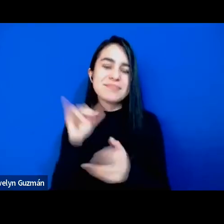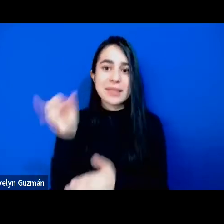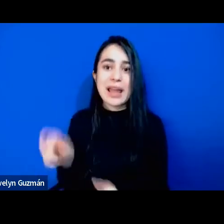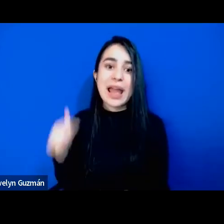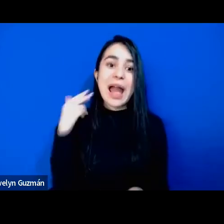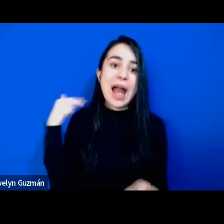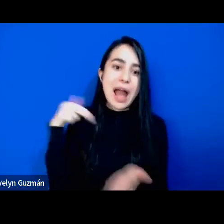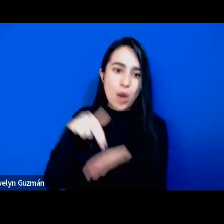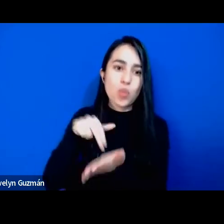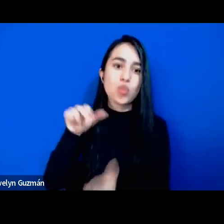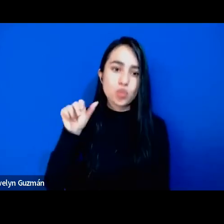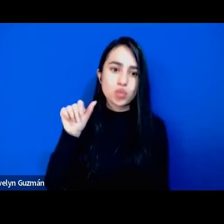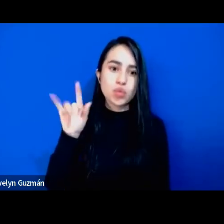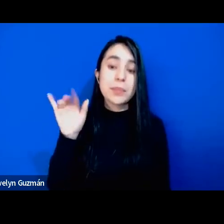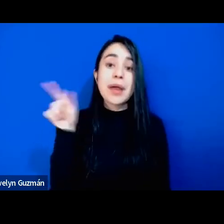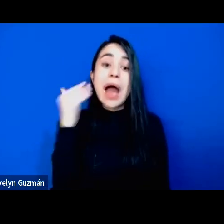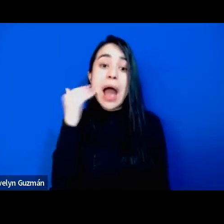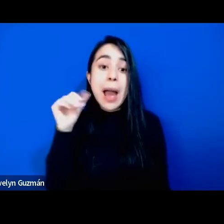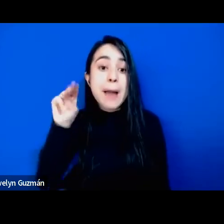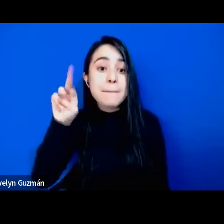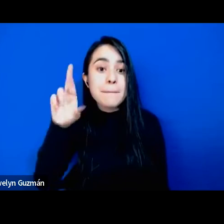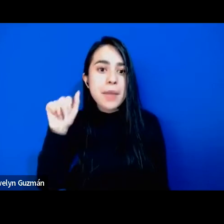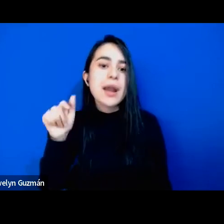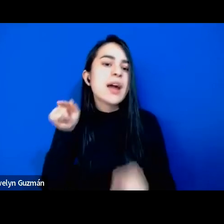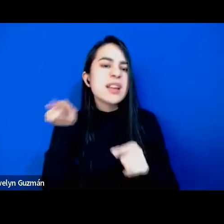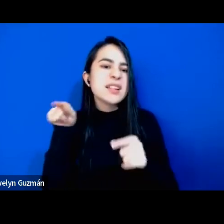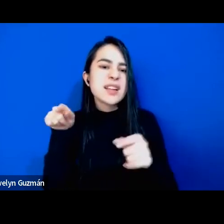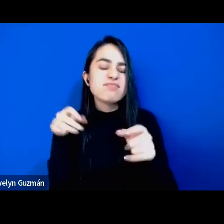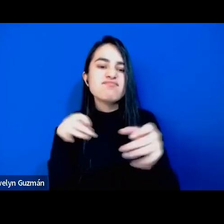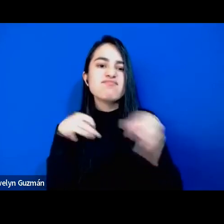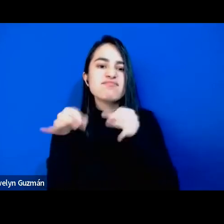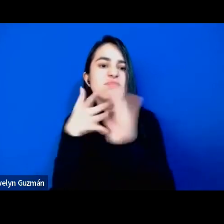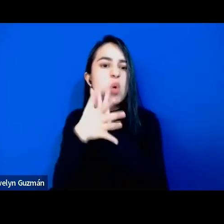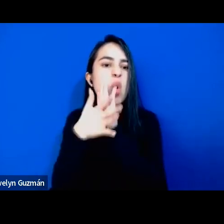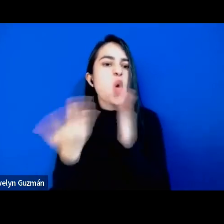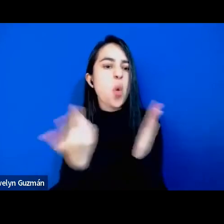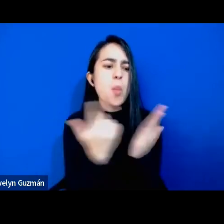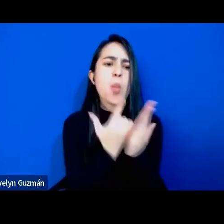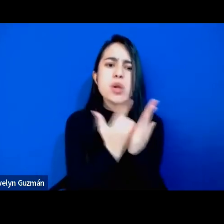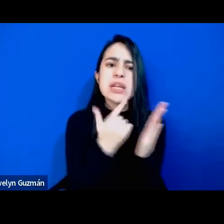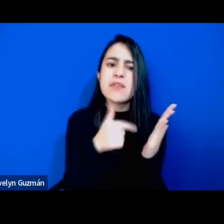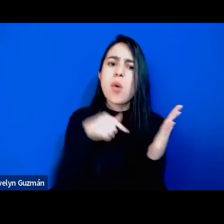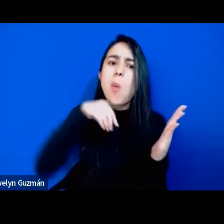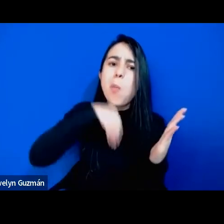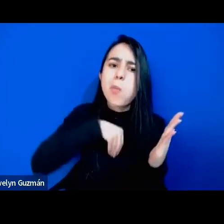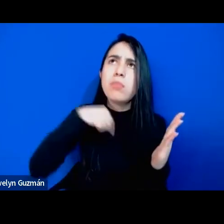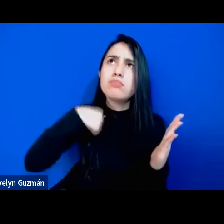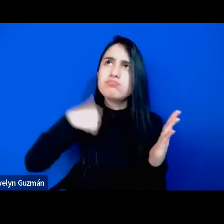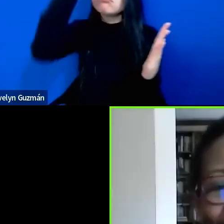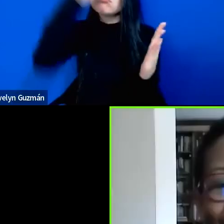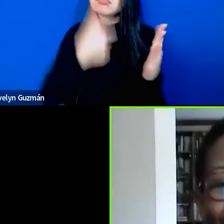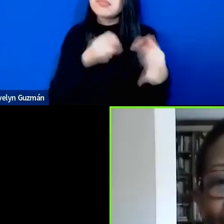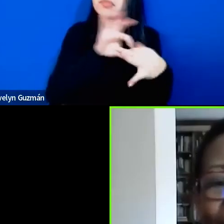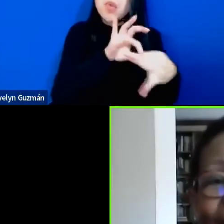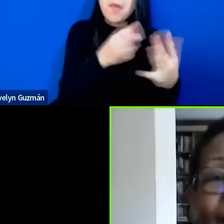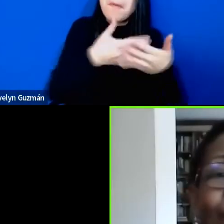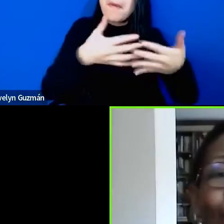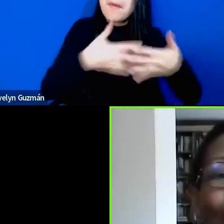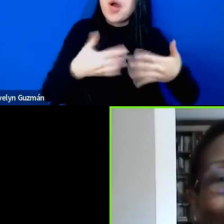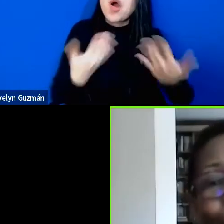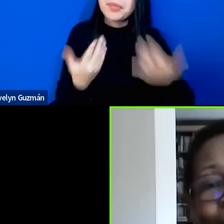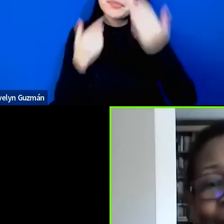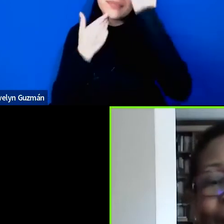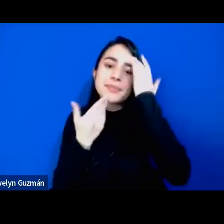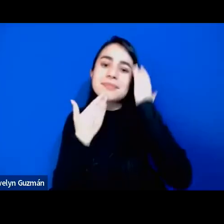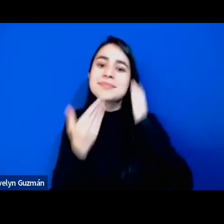libro pero Mara nos va a hablar un poco más de su relación con este libro bueno gracias Franklin también y